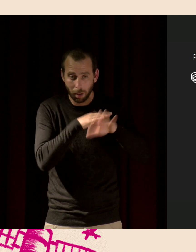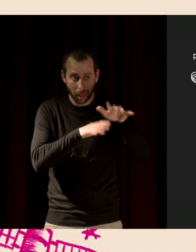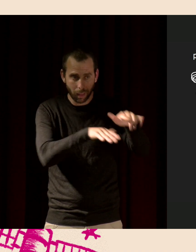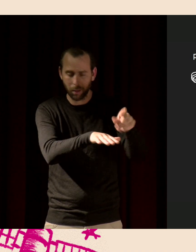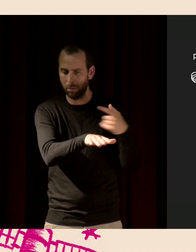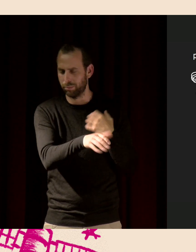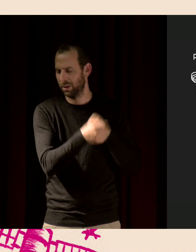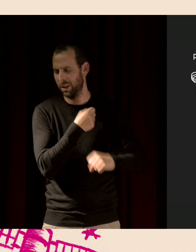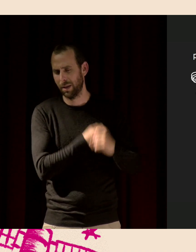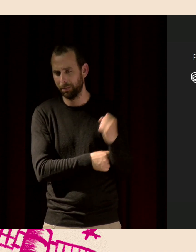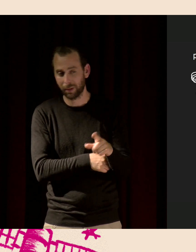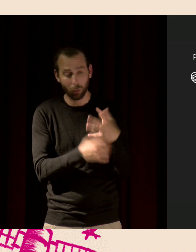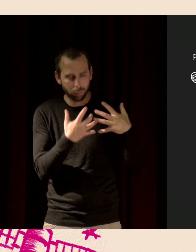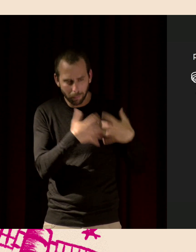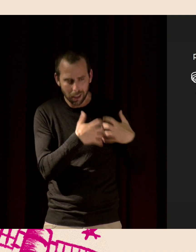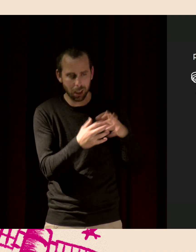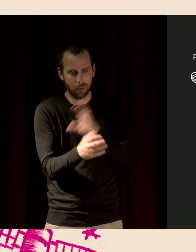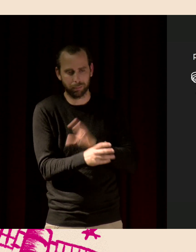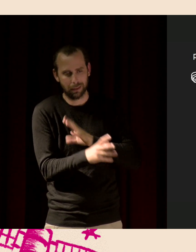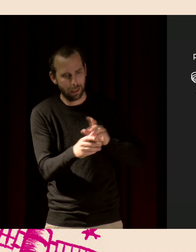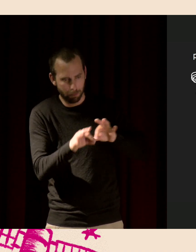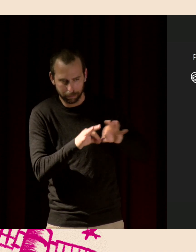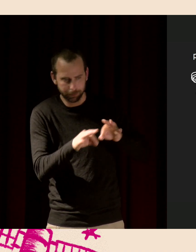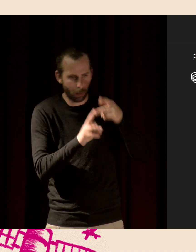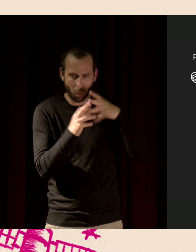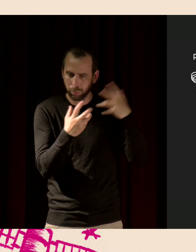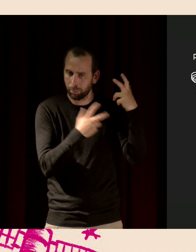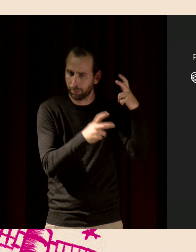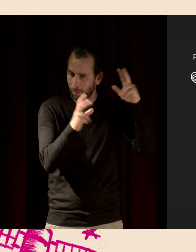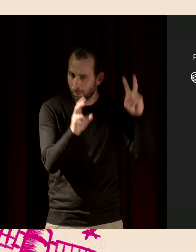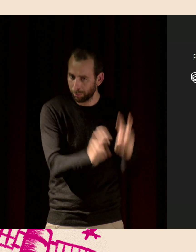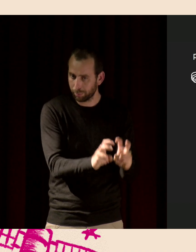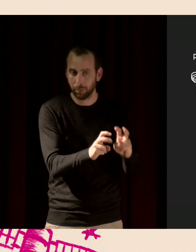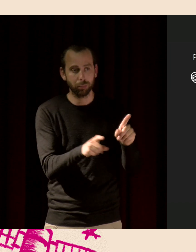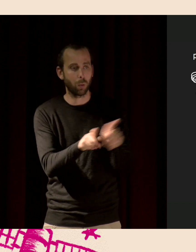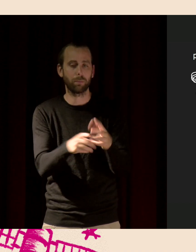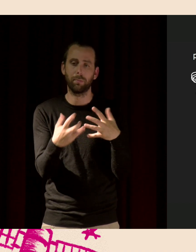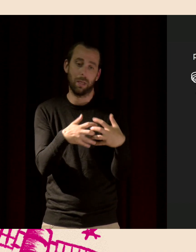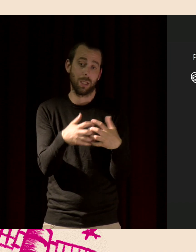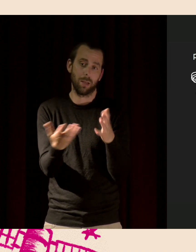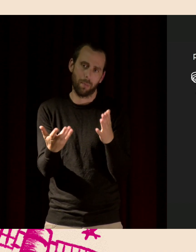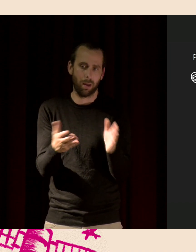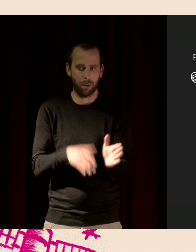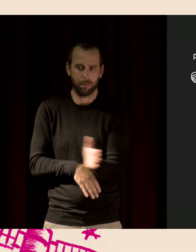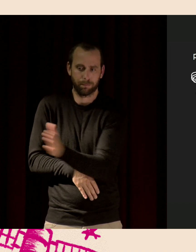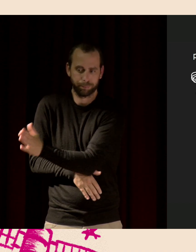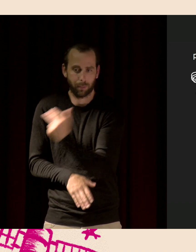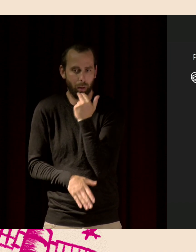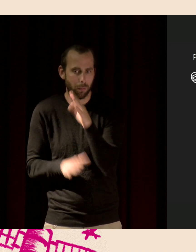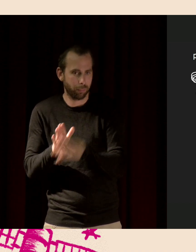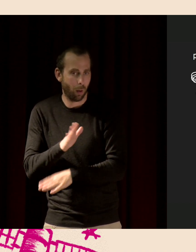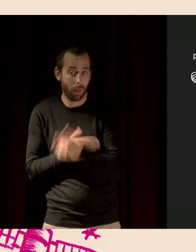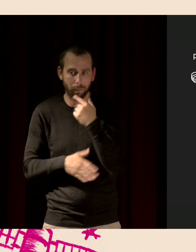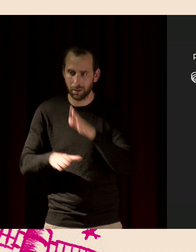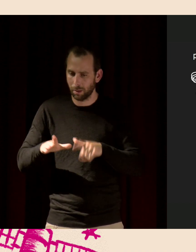modifier nos machines pour qu'elles fassent tout simplement moins de bruit. On peut aussi utiliser un peu moins nos machines, si on peut. C'est tout simplement